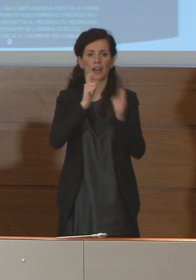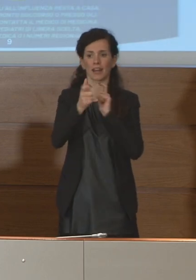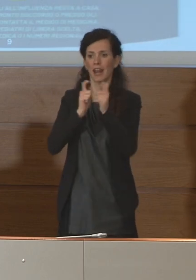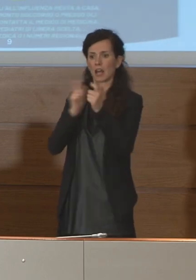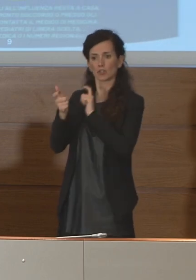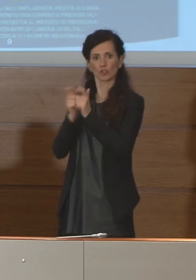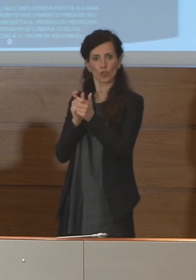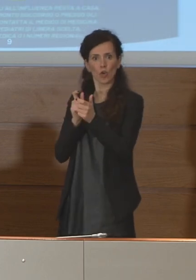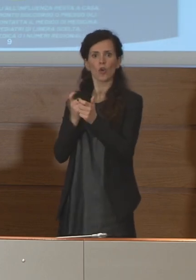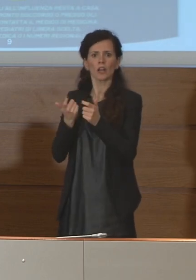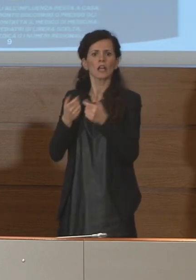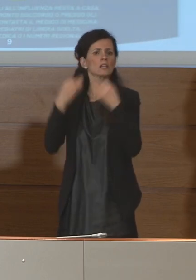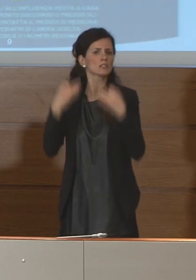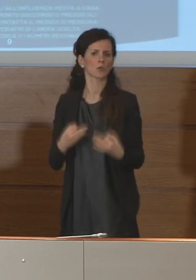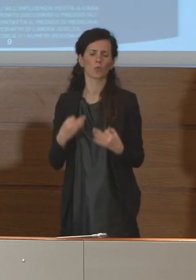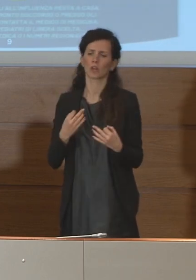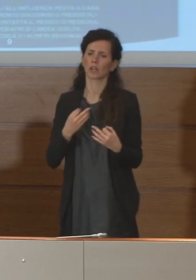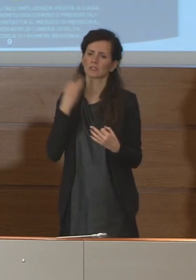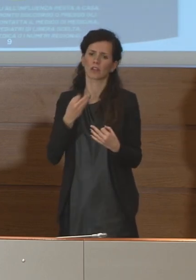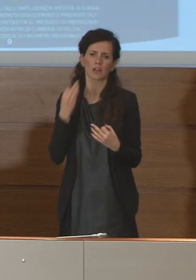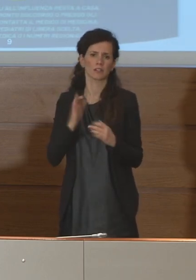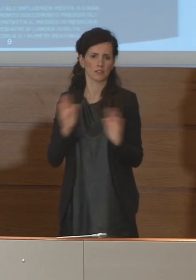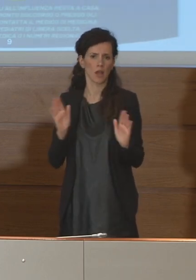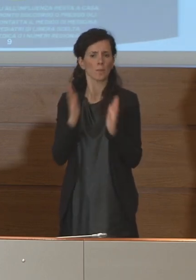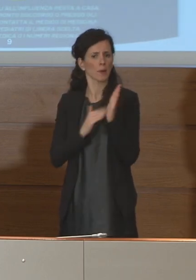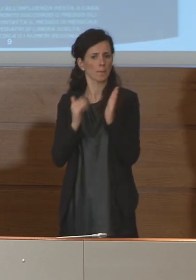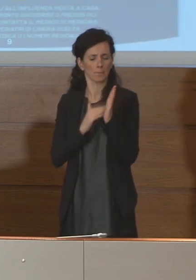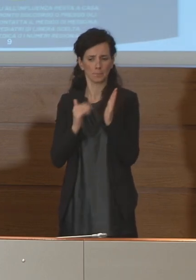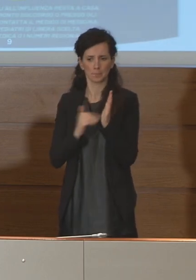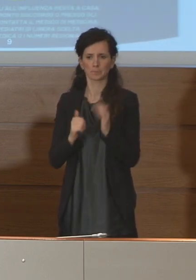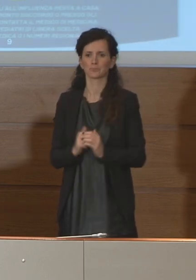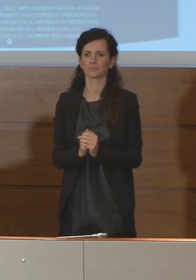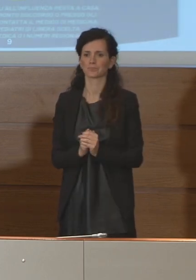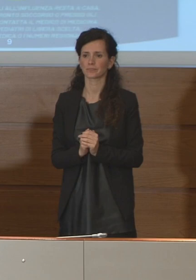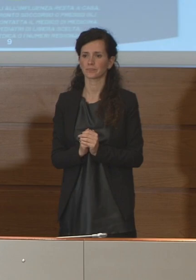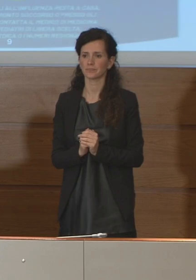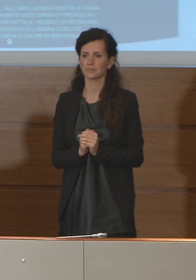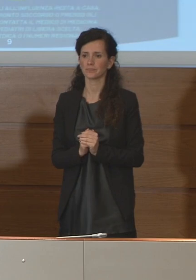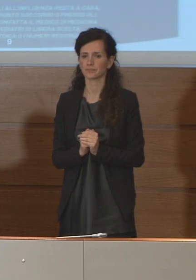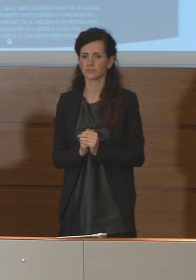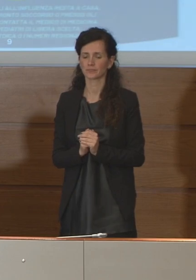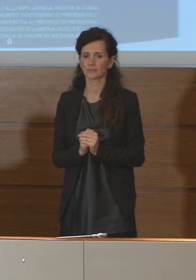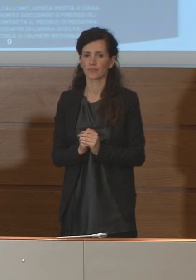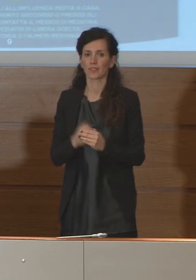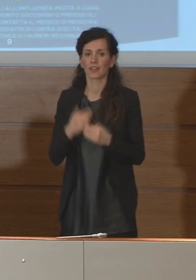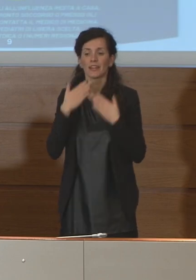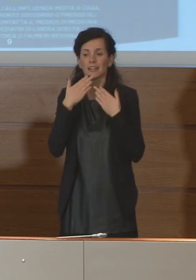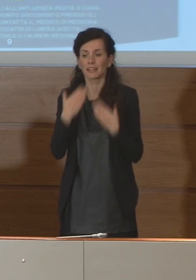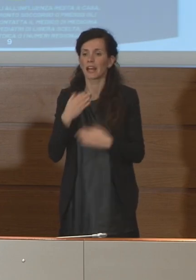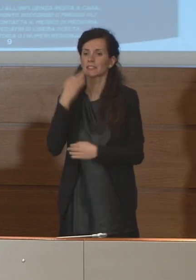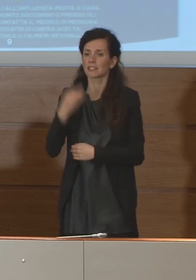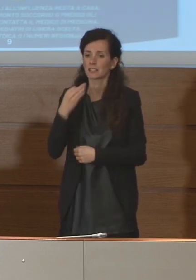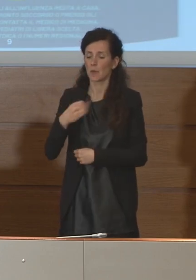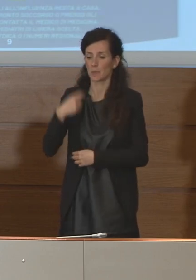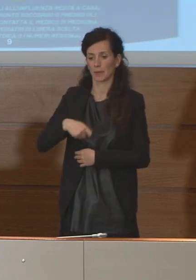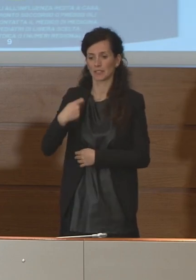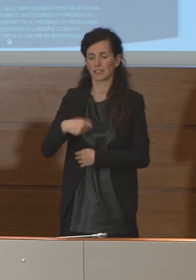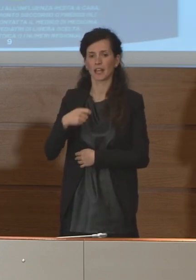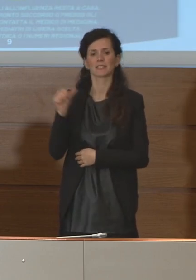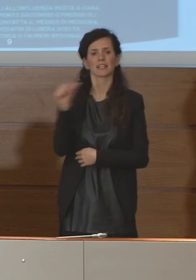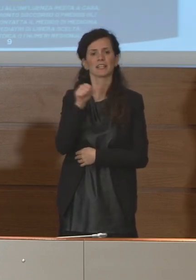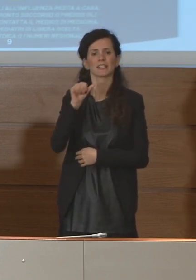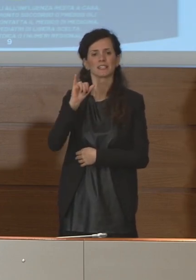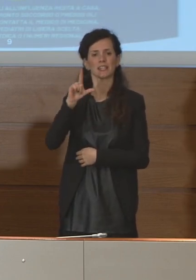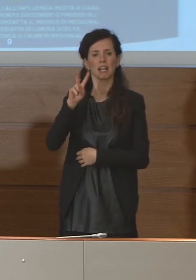con i necessari dispositivi di protezione individuale. Ringrazio sempre il Presidente Silvio